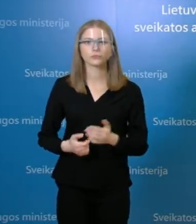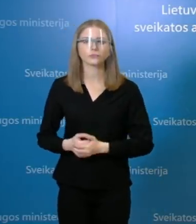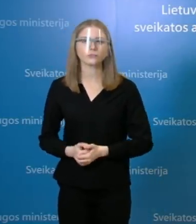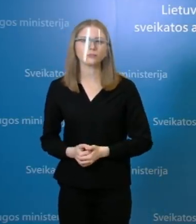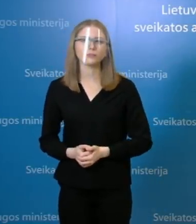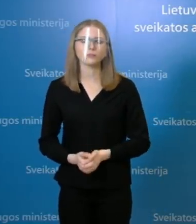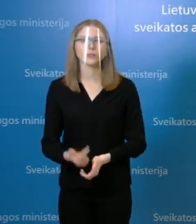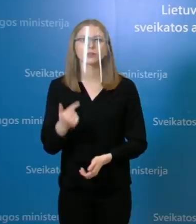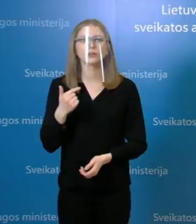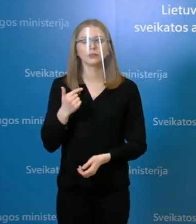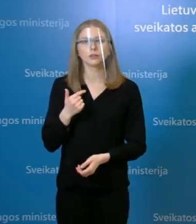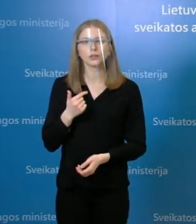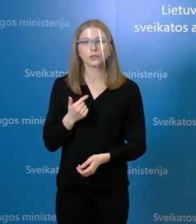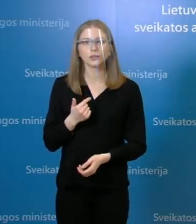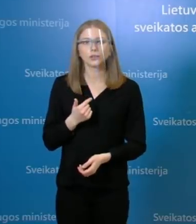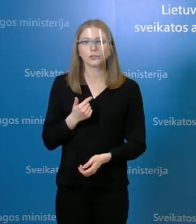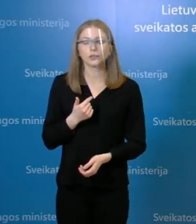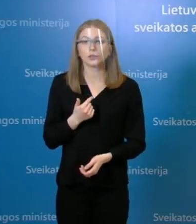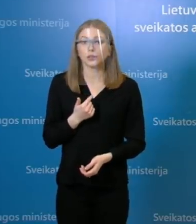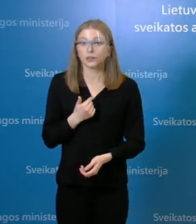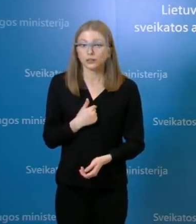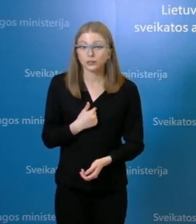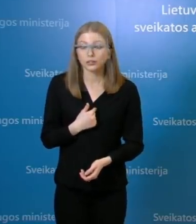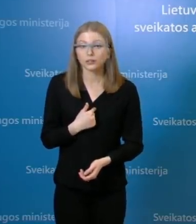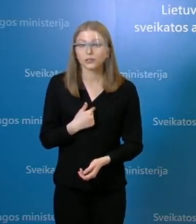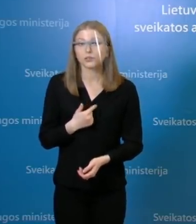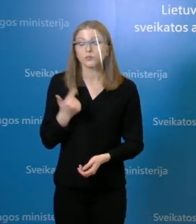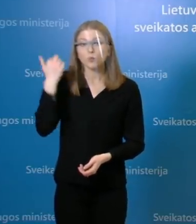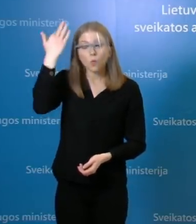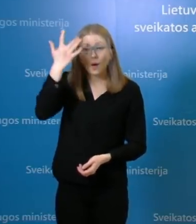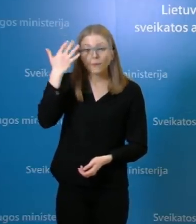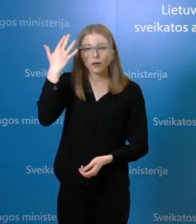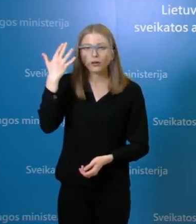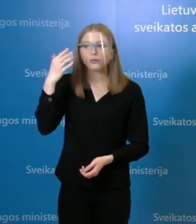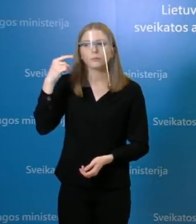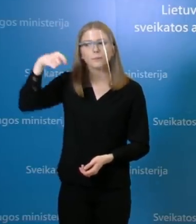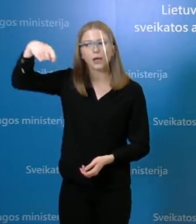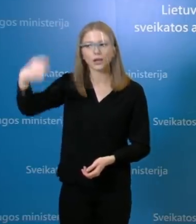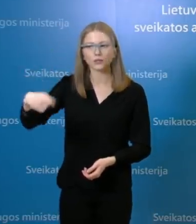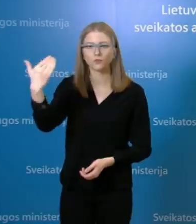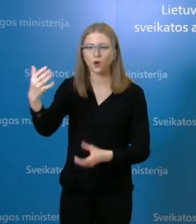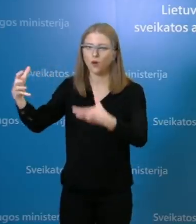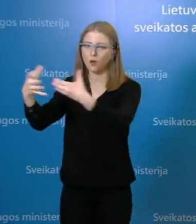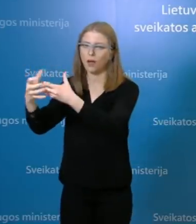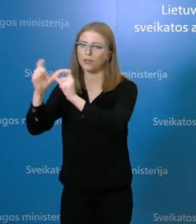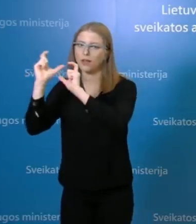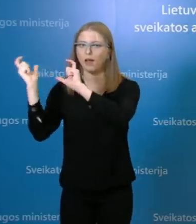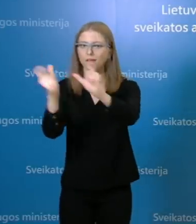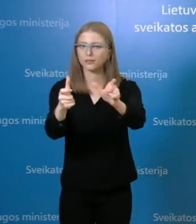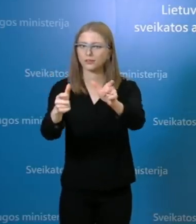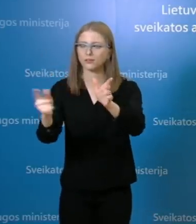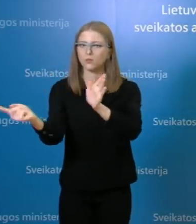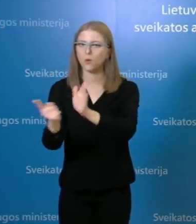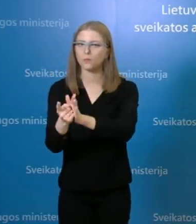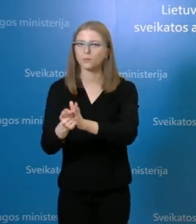tokius dalykus turėtų atsakyti prezidento komanda, yra karantino taisyklias